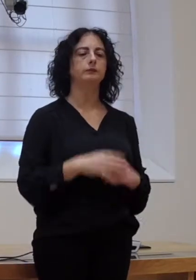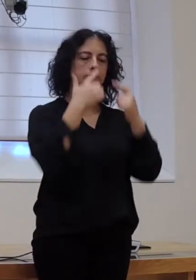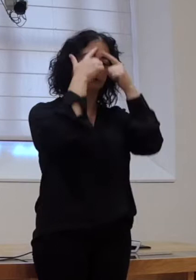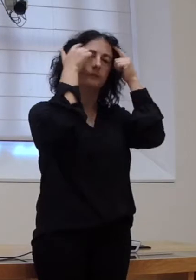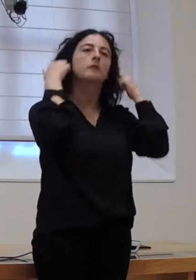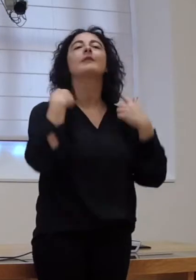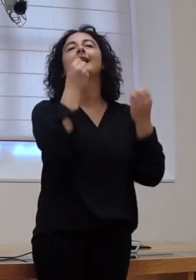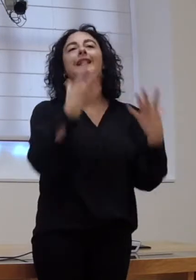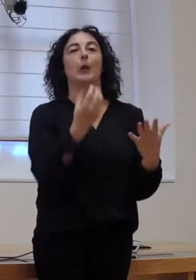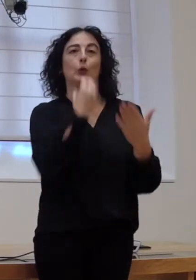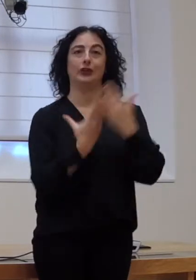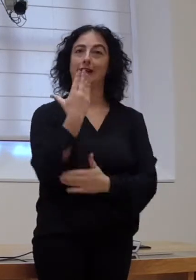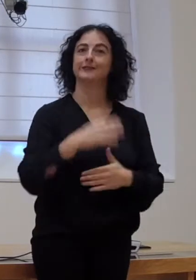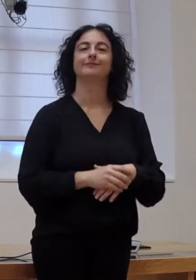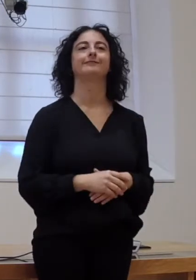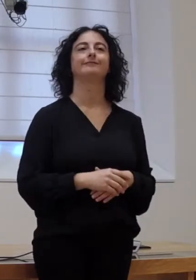Que tal, bons días.